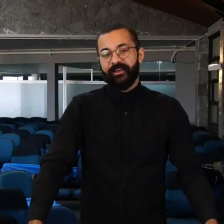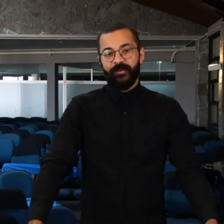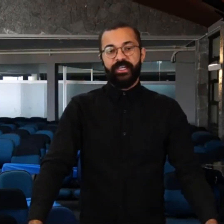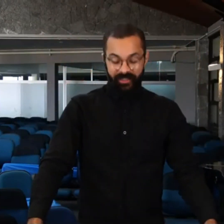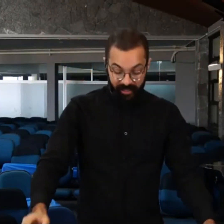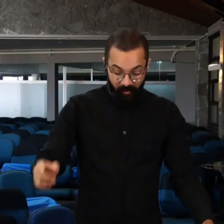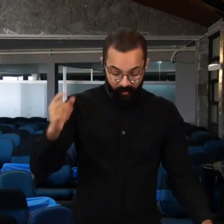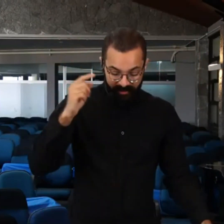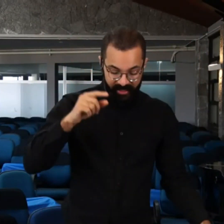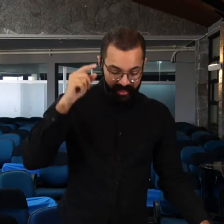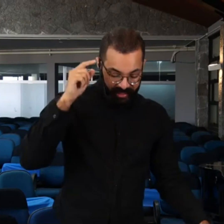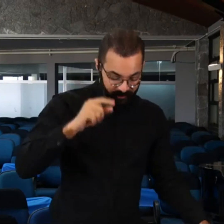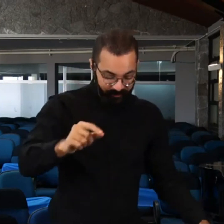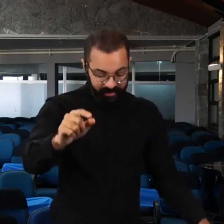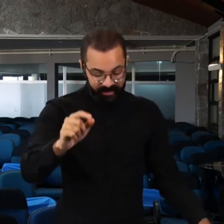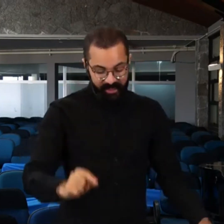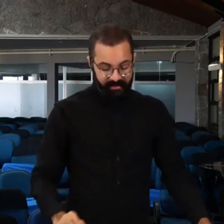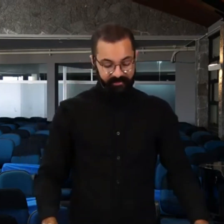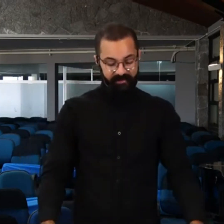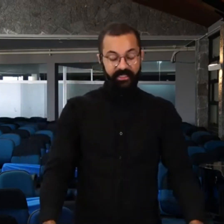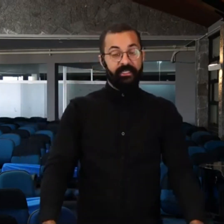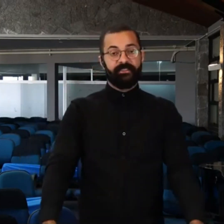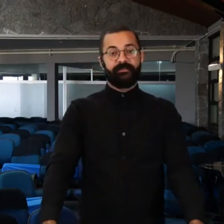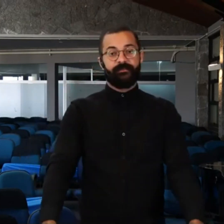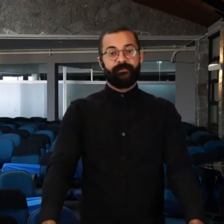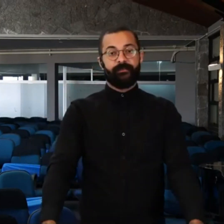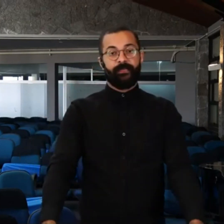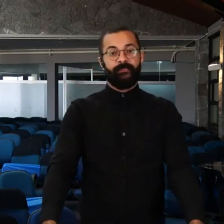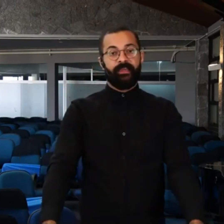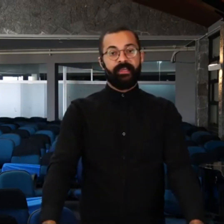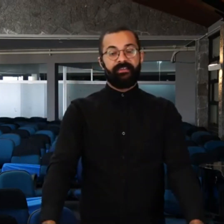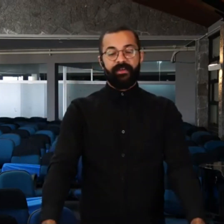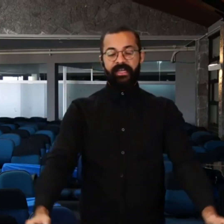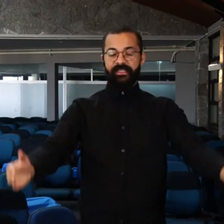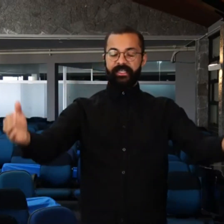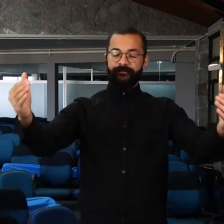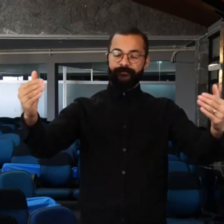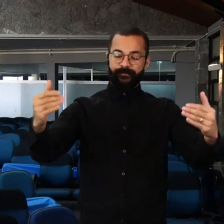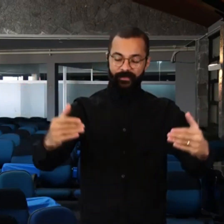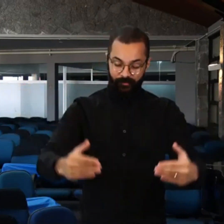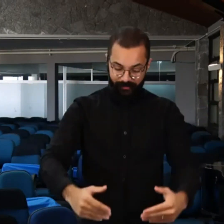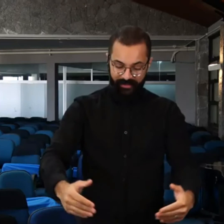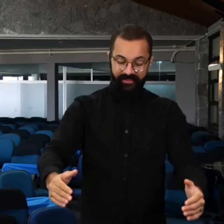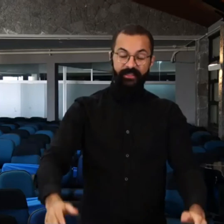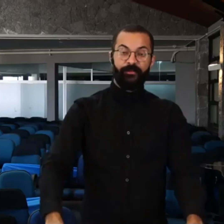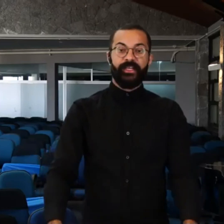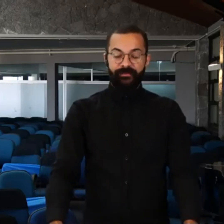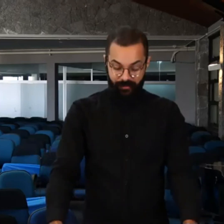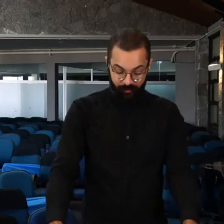que eu seja ou em quem eu deveria ser. E vale aqui uma aplicação para esse ponto.